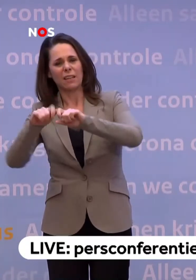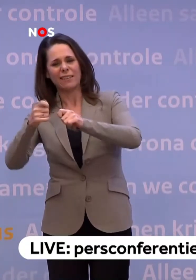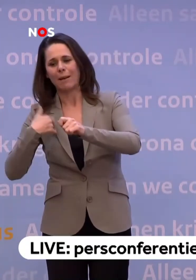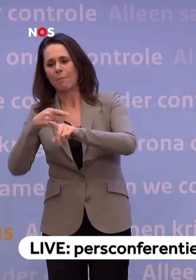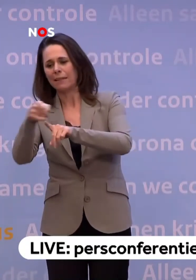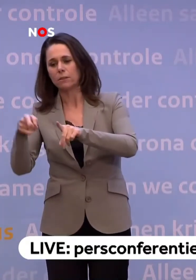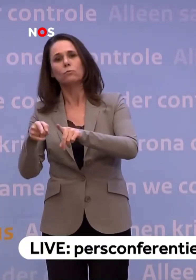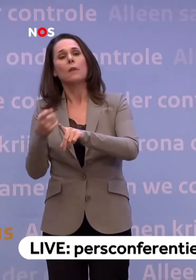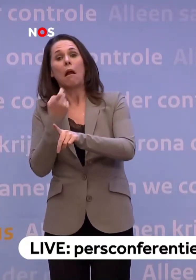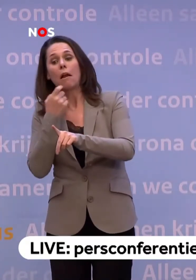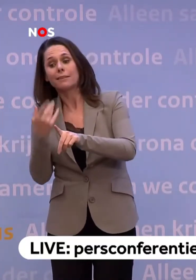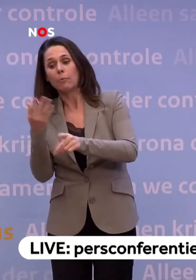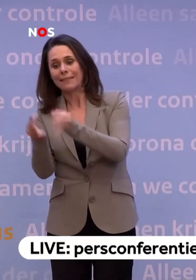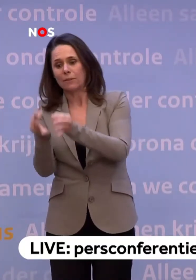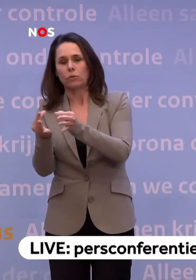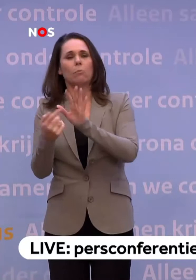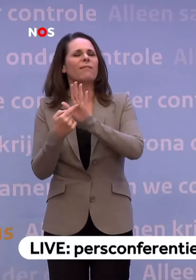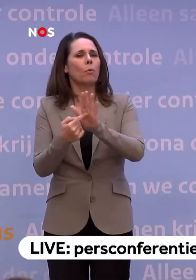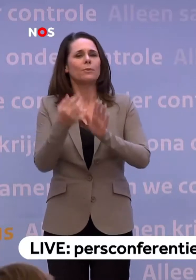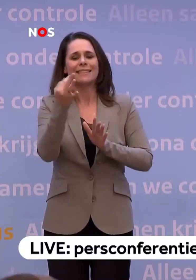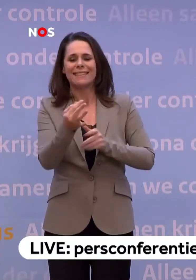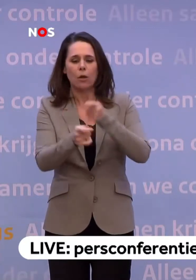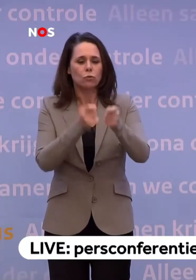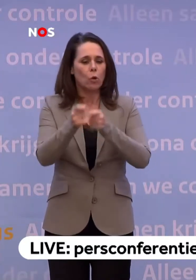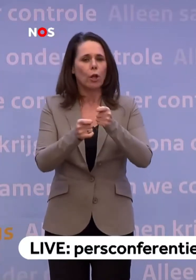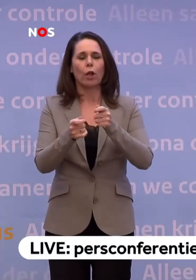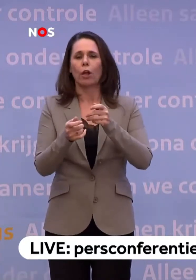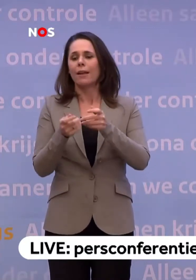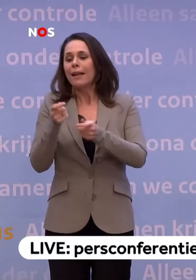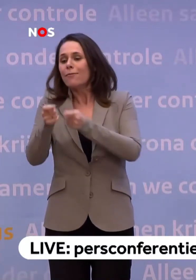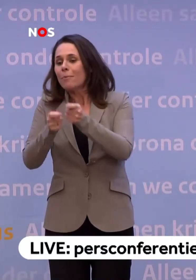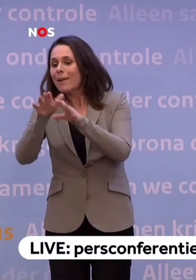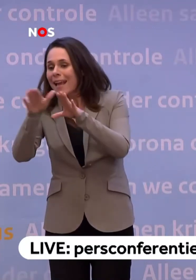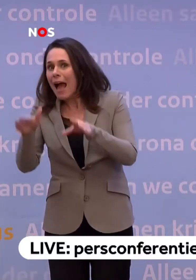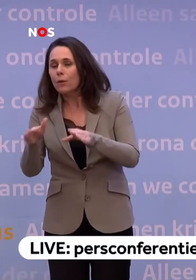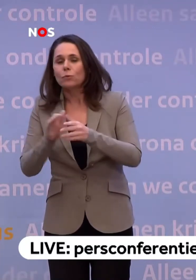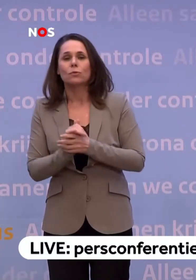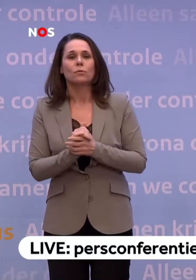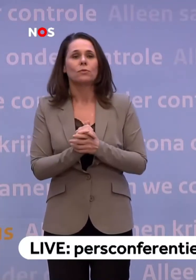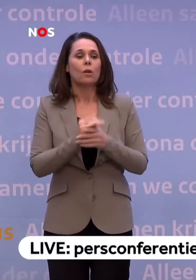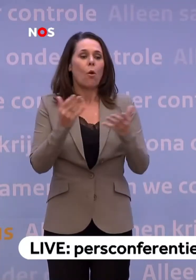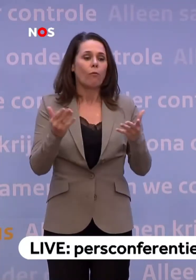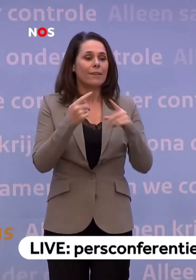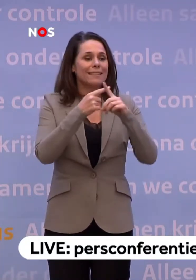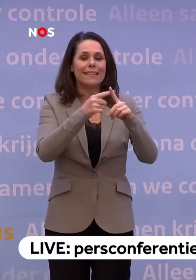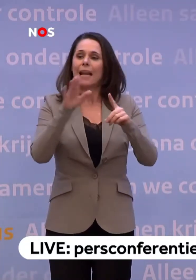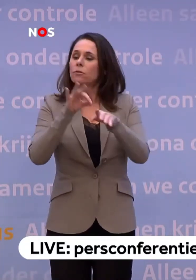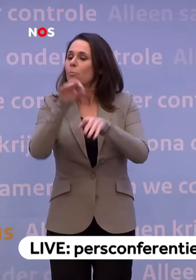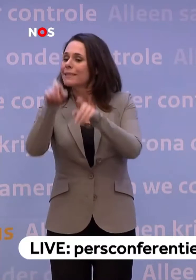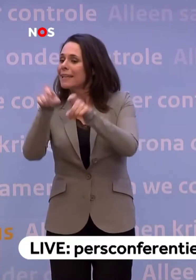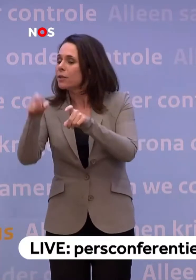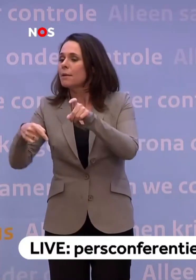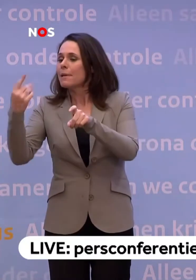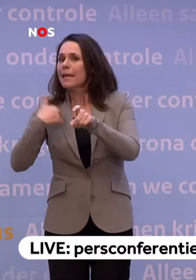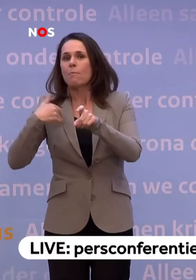Mensen die werken in de thuiszorg bijvoorbeeld. Mensen die werken in het verpleeghuis bijvoorbeeld. En ook patiënten buiten de ziekenhuizen zullen meer en